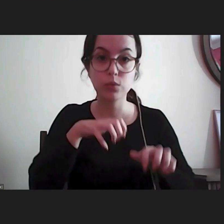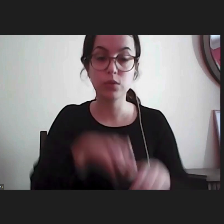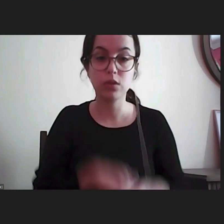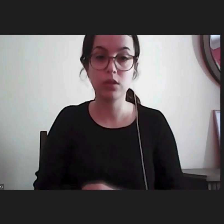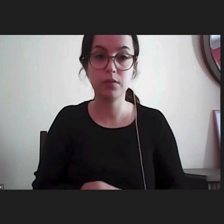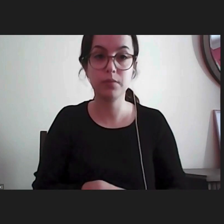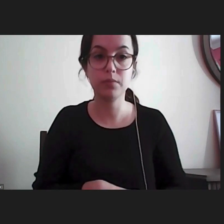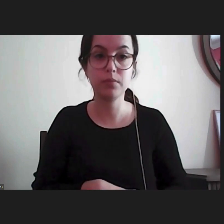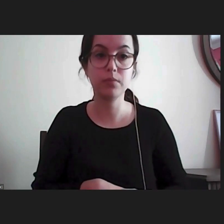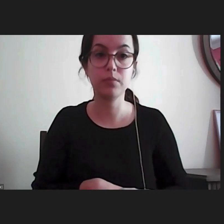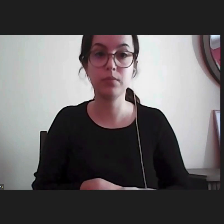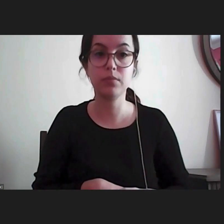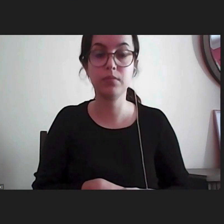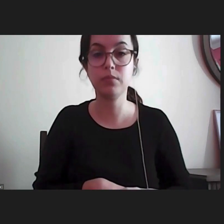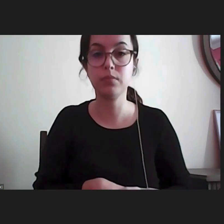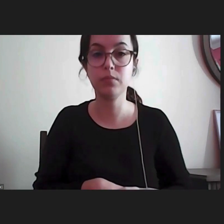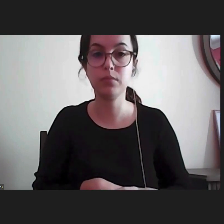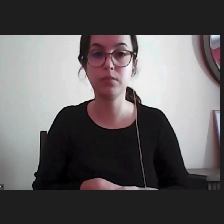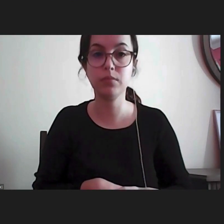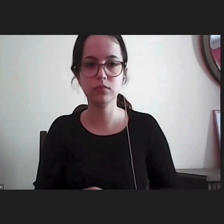implicando portanto